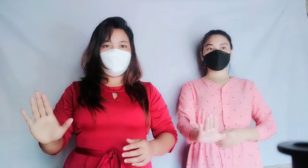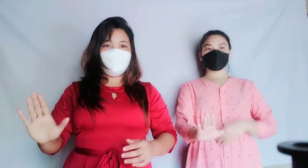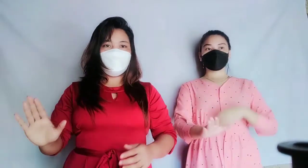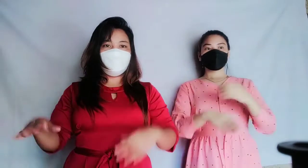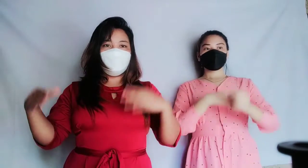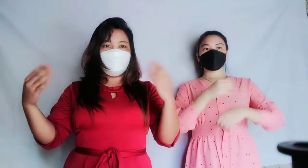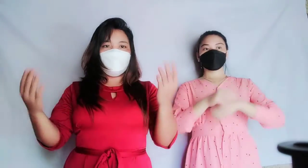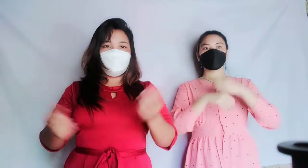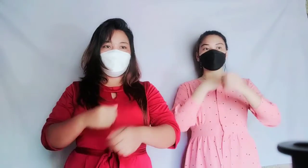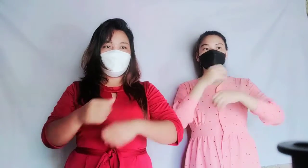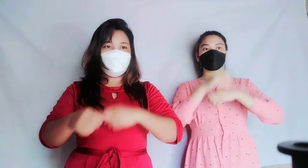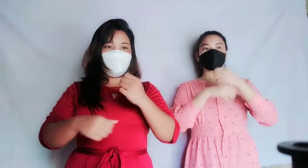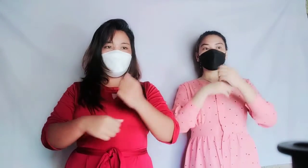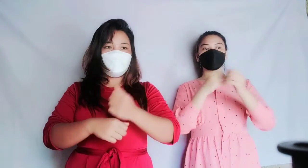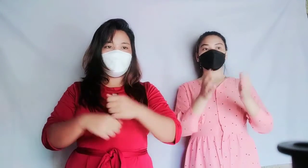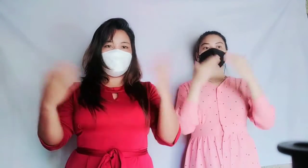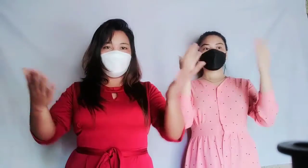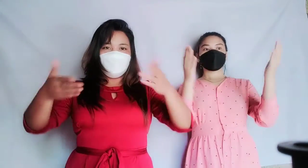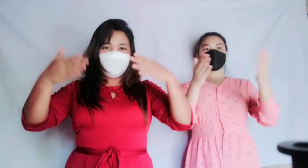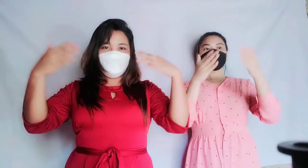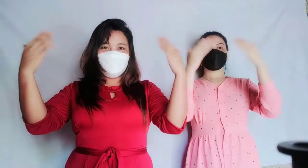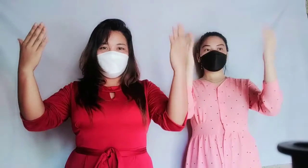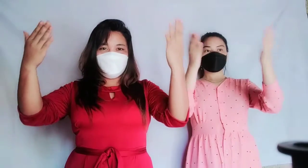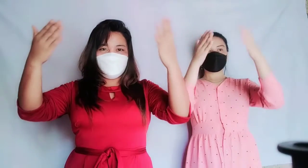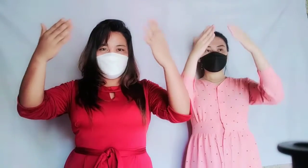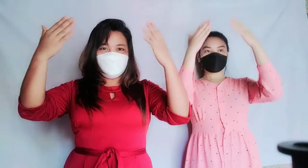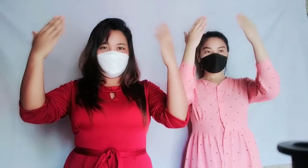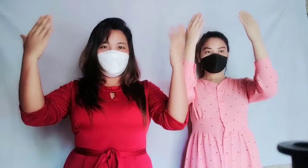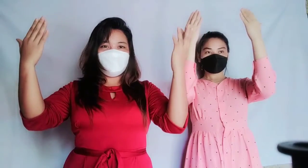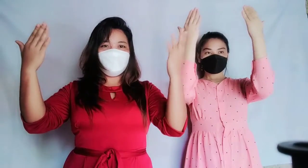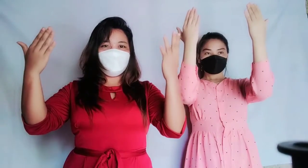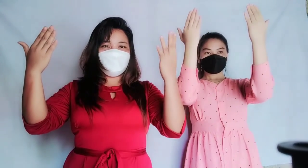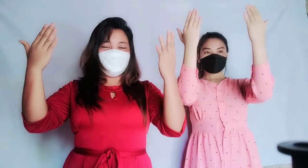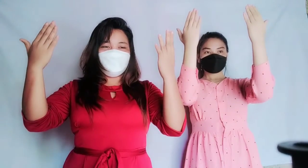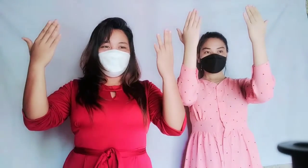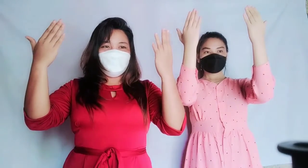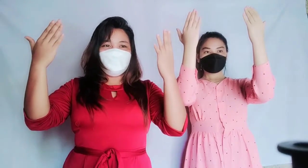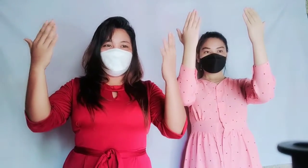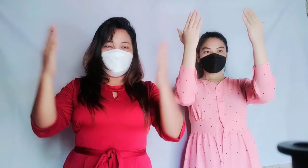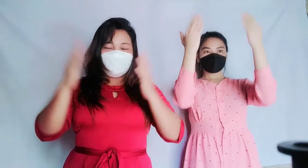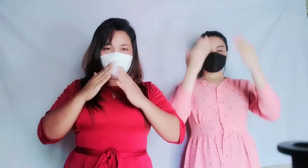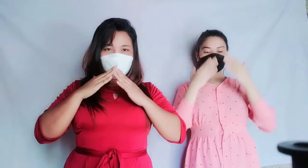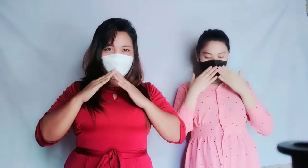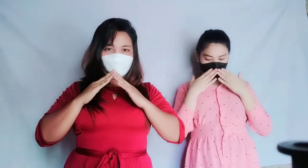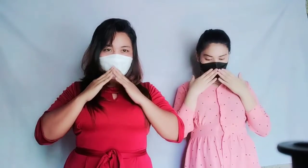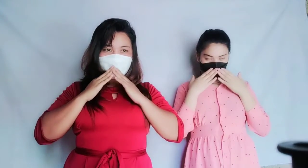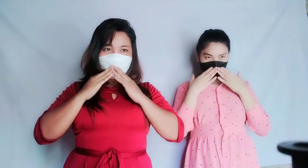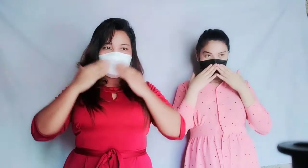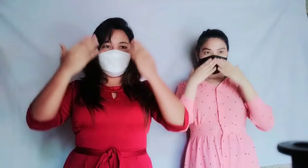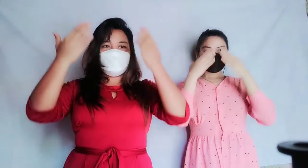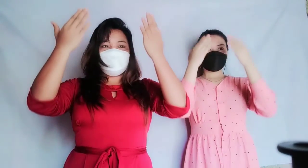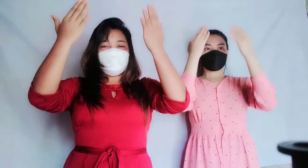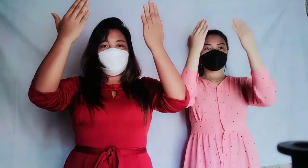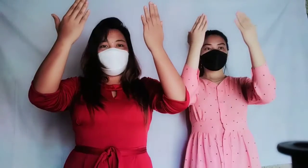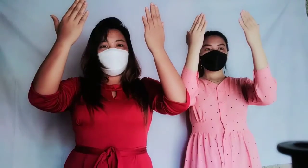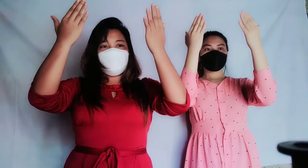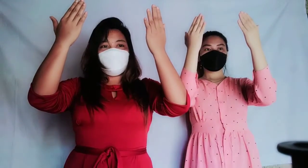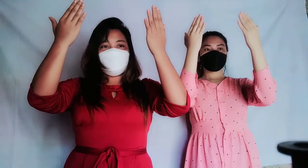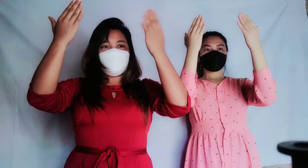Ang taong biyaya Salamat, Panginoon,